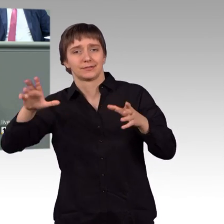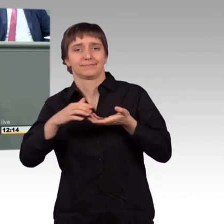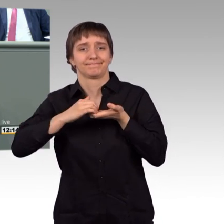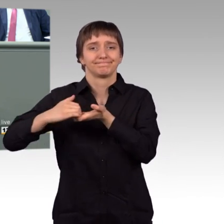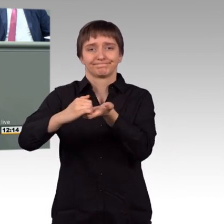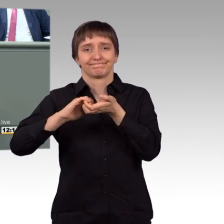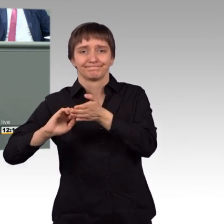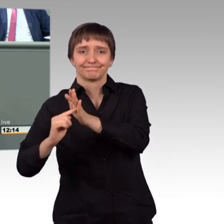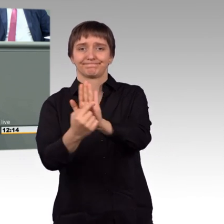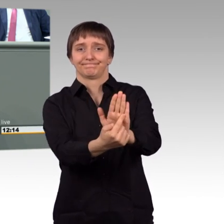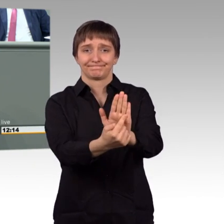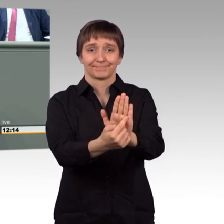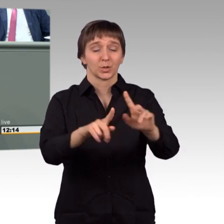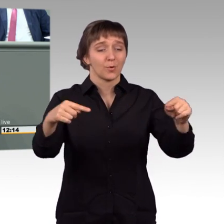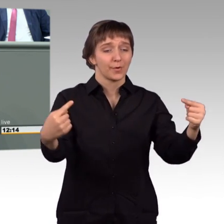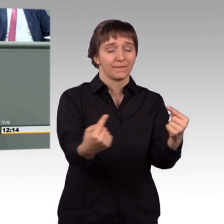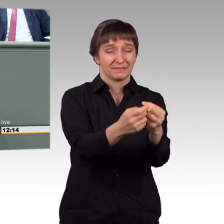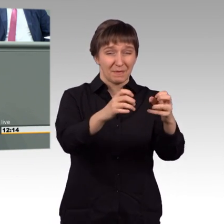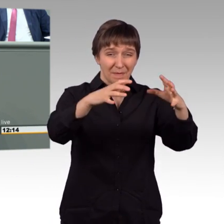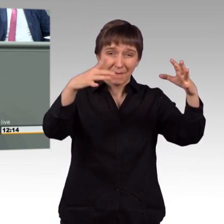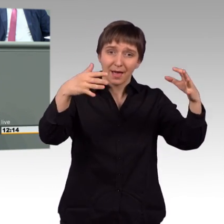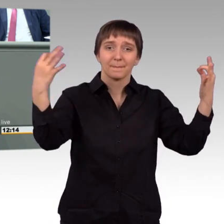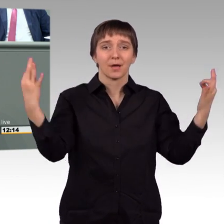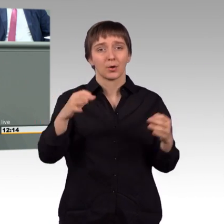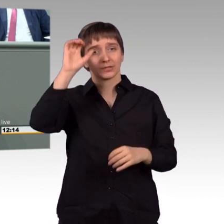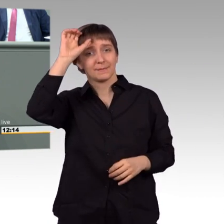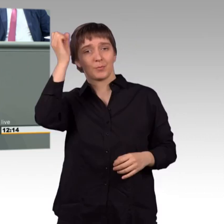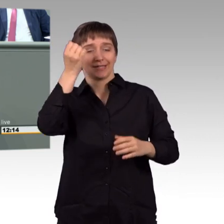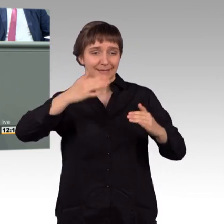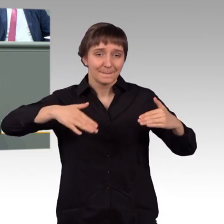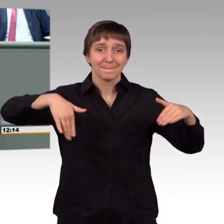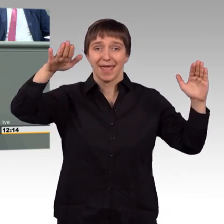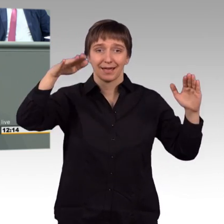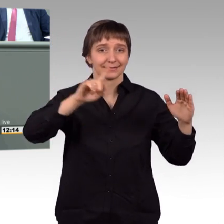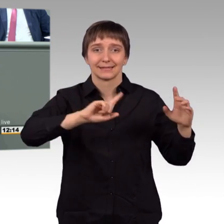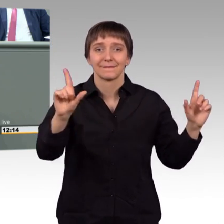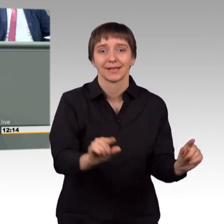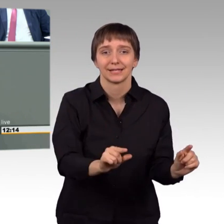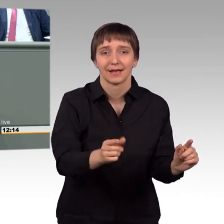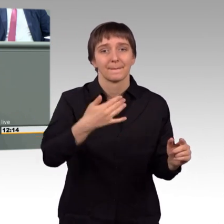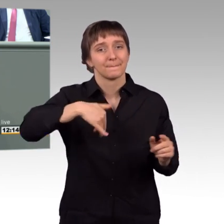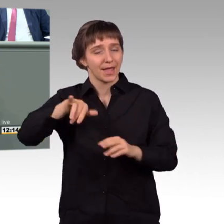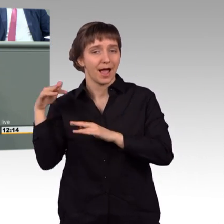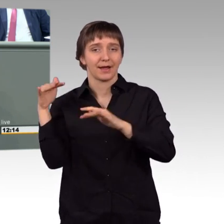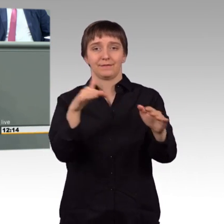Konflikte zunehmen, ist mehr Diplomatie notwendig und nicht weniger. Ist mehr Einflussnahme notwendig und nicht weniger.